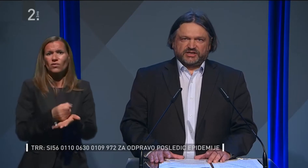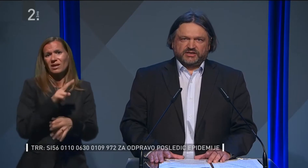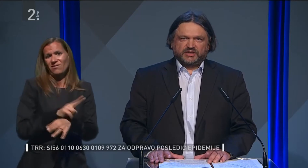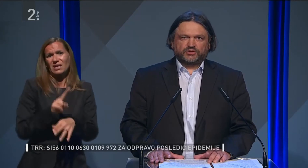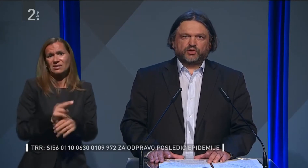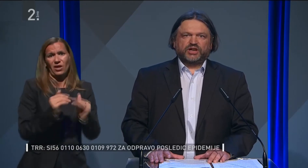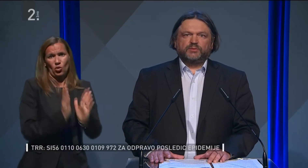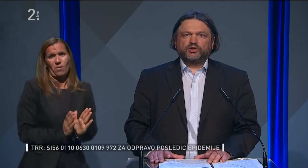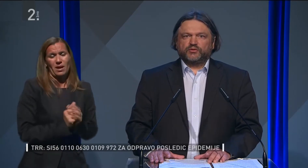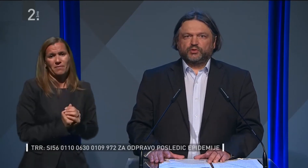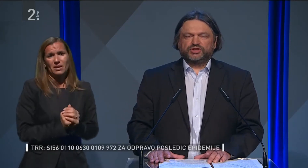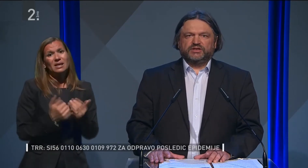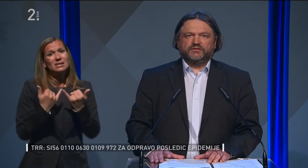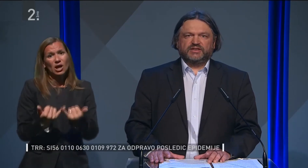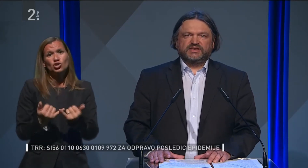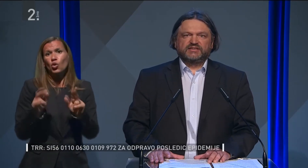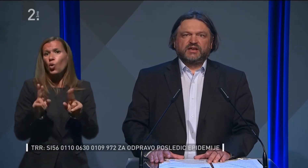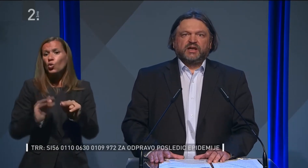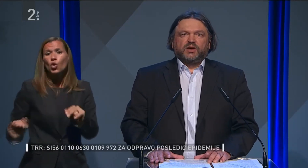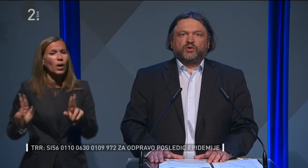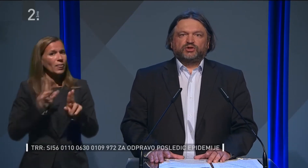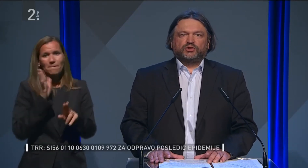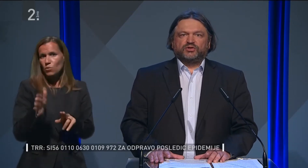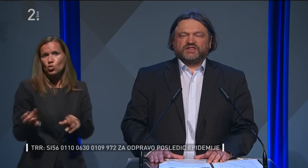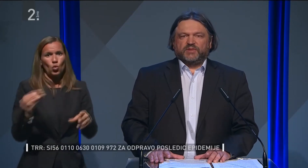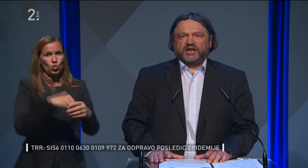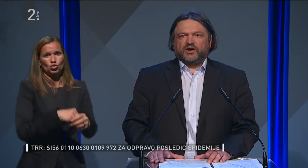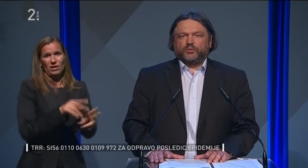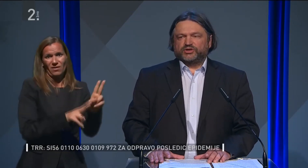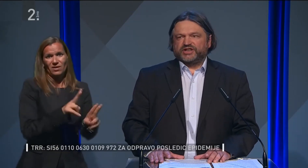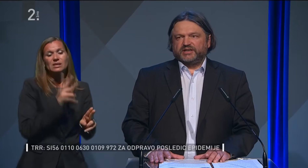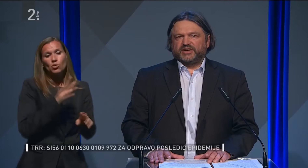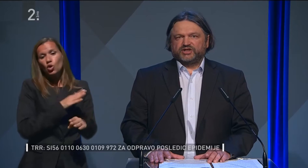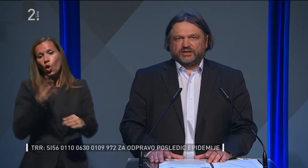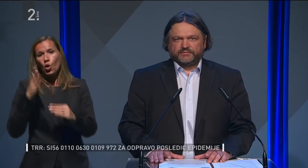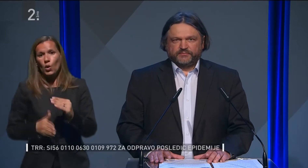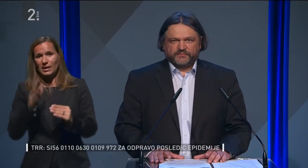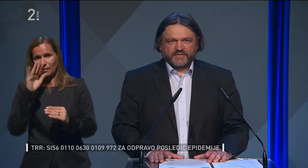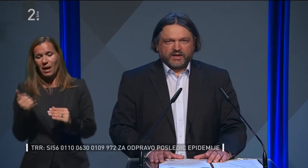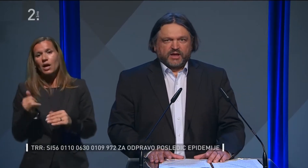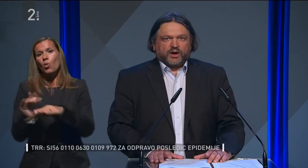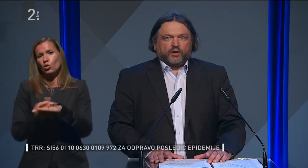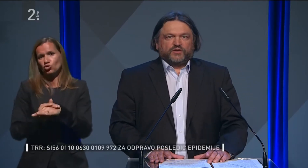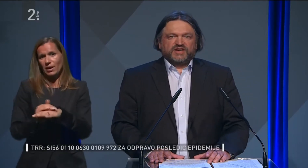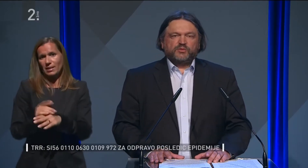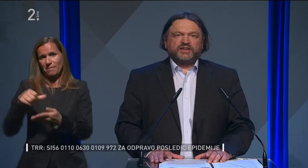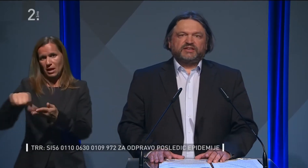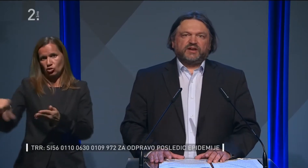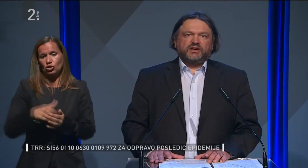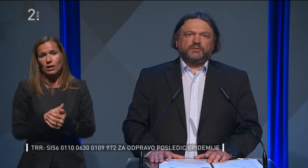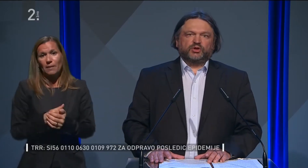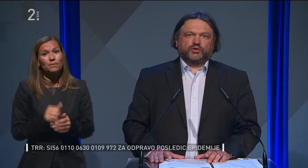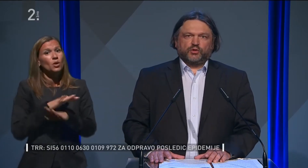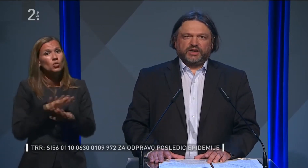Starši, ki otroke ne bodo vključili v vrtec, bodo do konca maja oproščeni plačili. O vseh